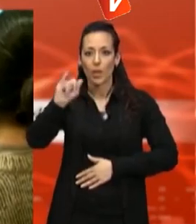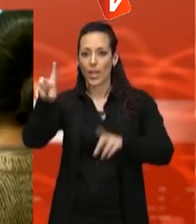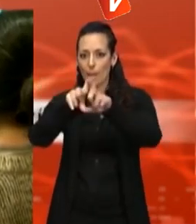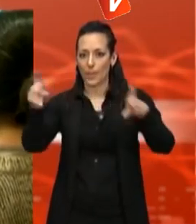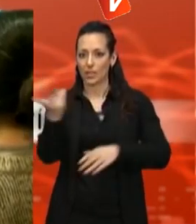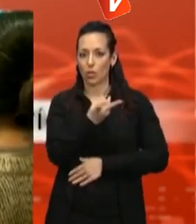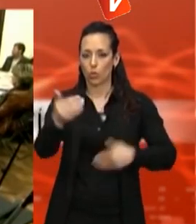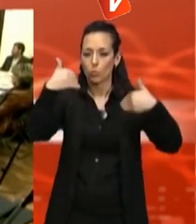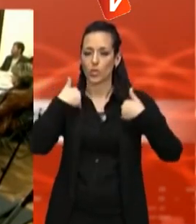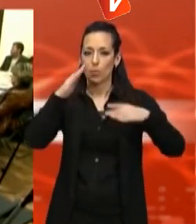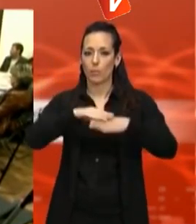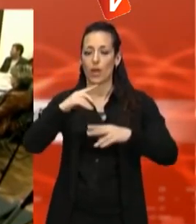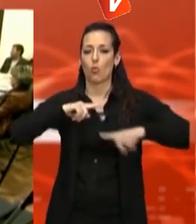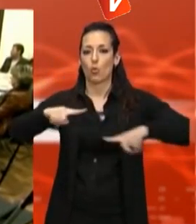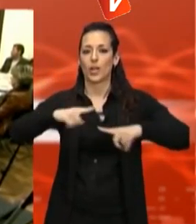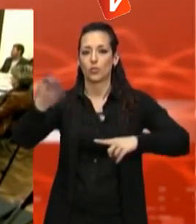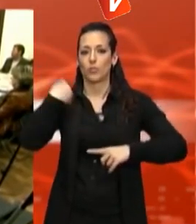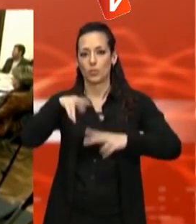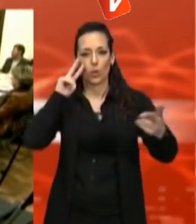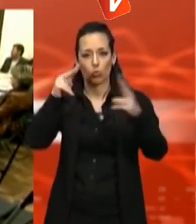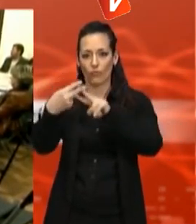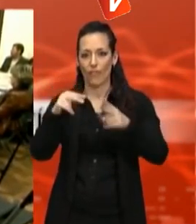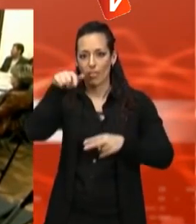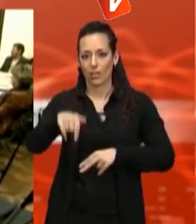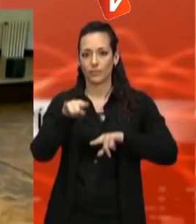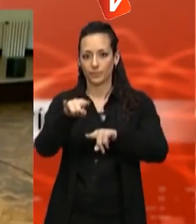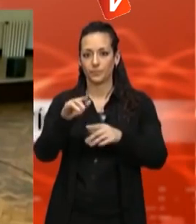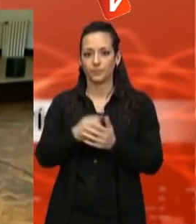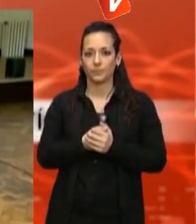...de turístic de gas, exemple, de la Casa de la Universitat...